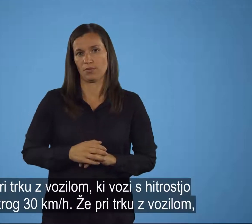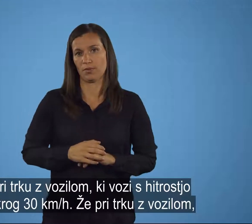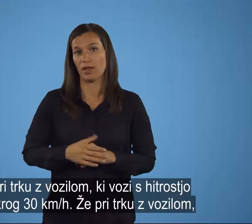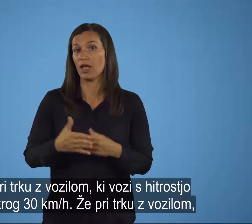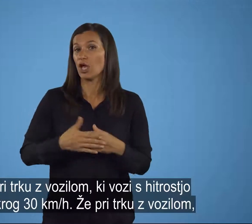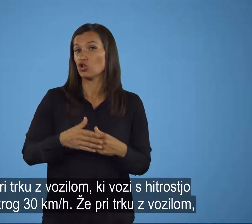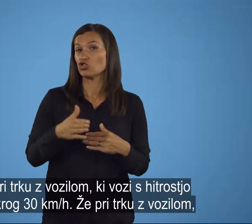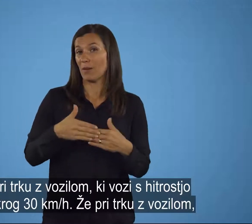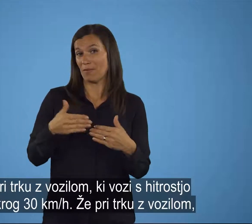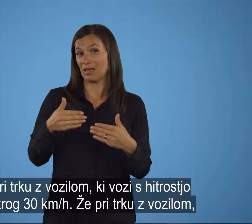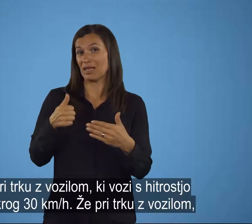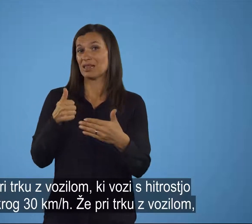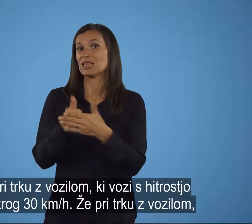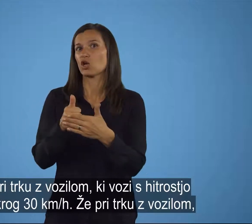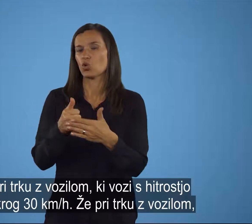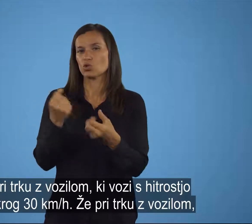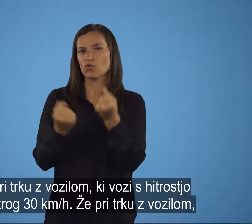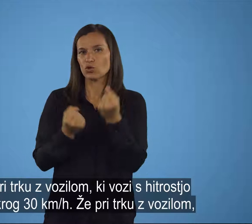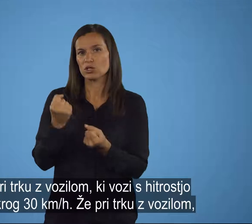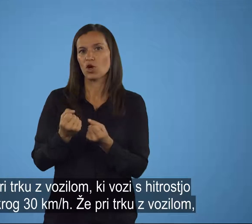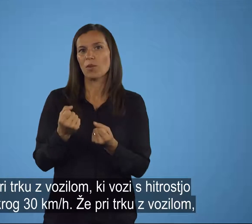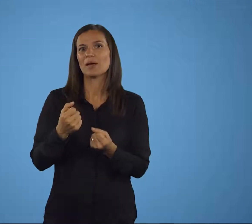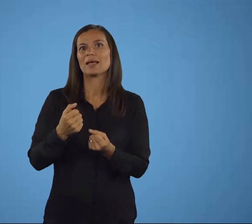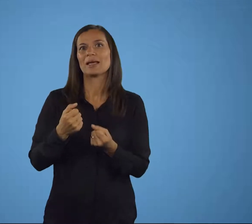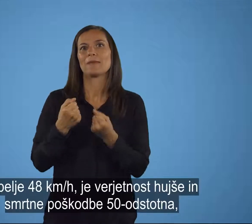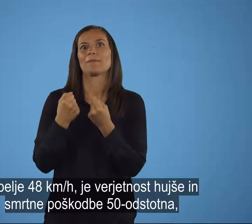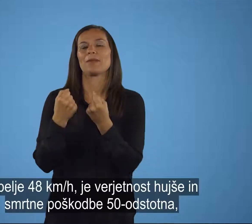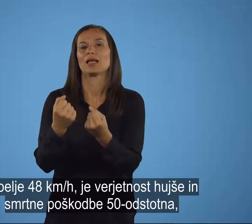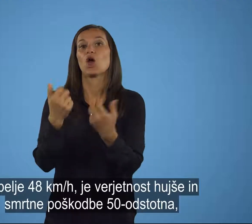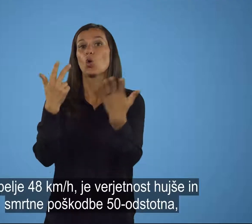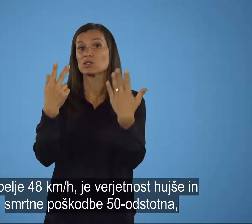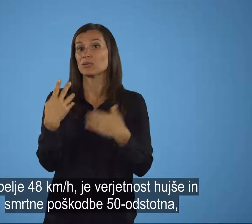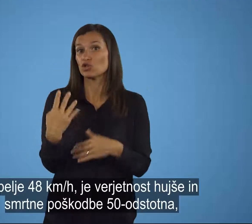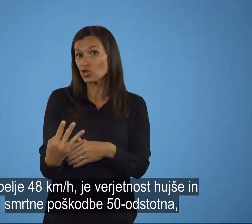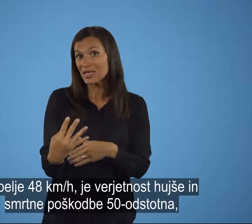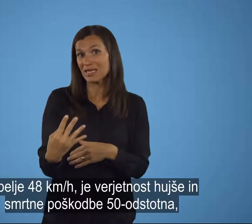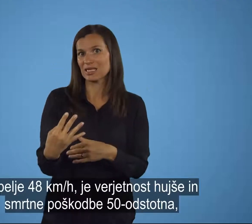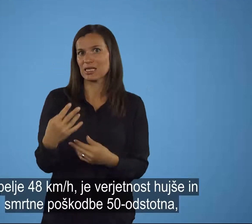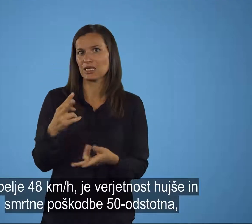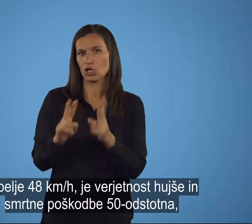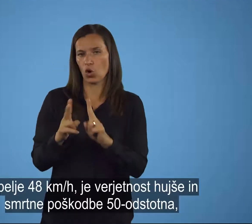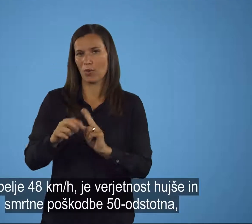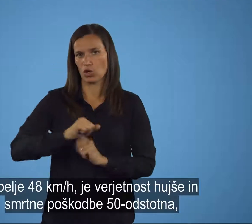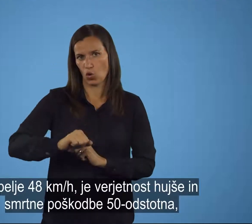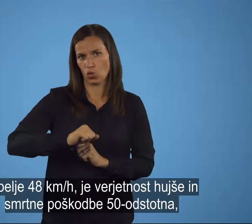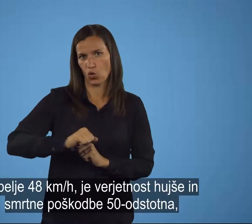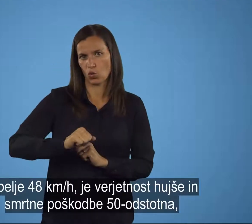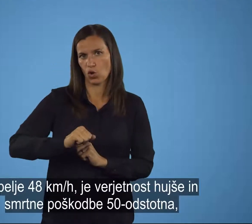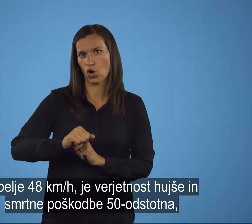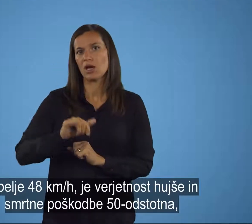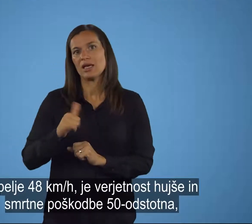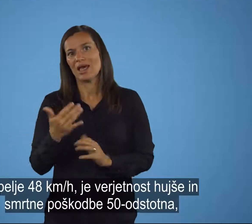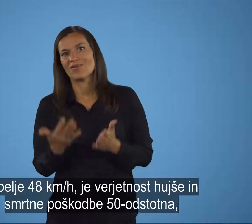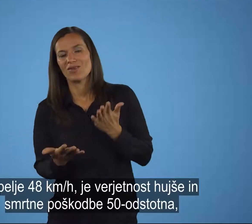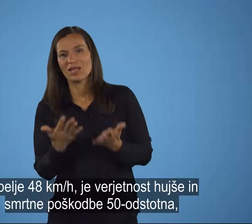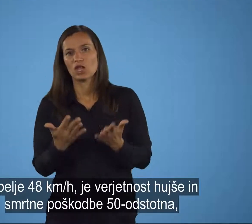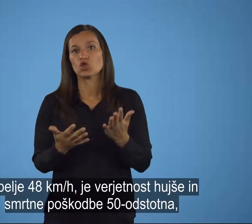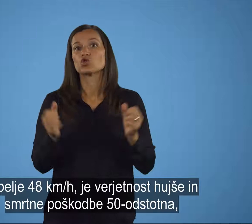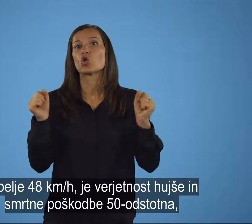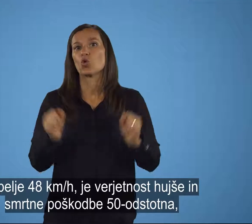Že pri trku z vozilom, pelje 48 km na uro, je verjetnost hujše in smrtne poškodbe